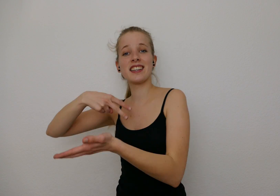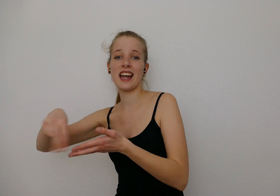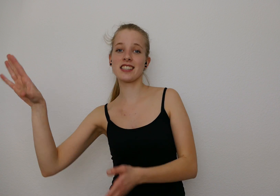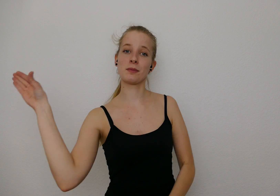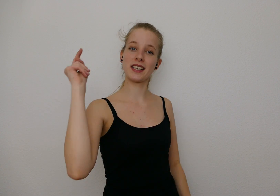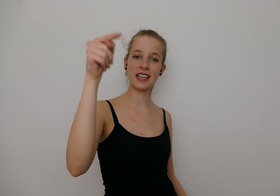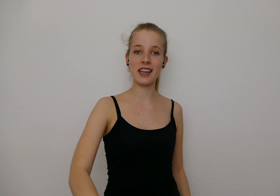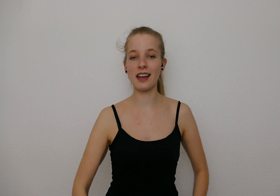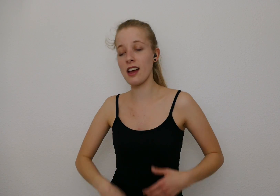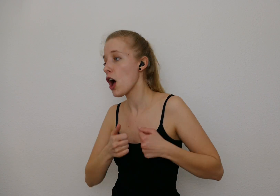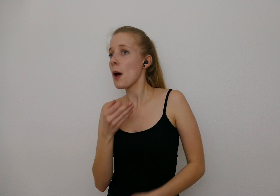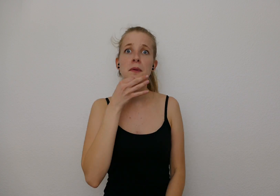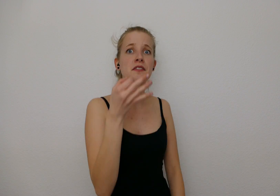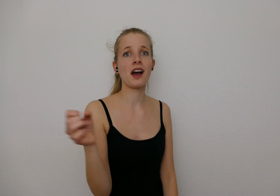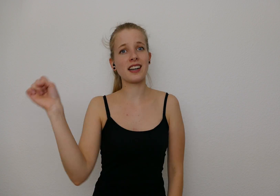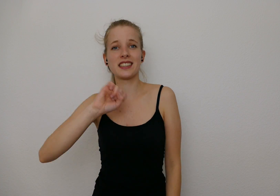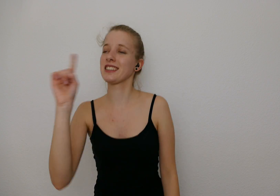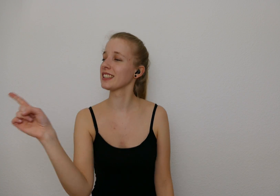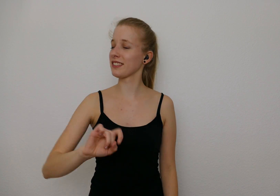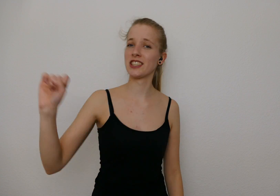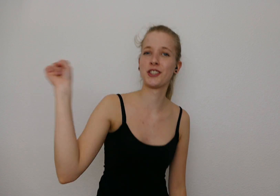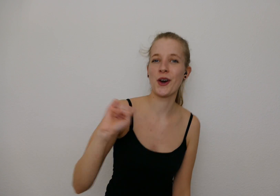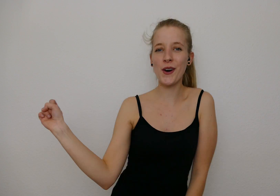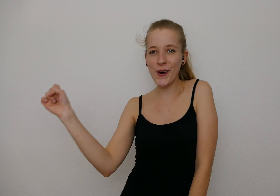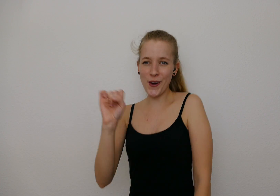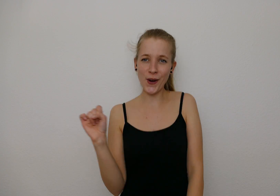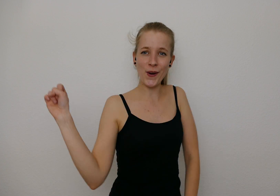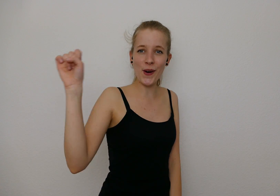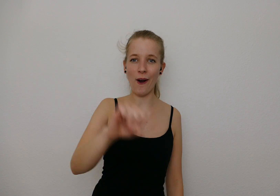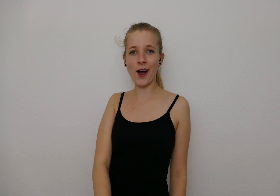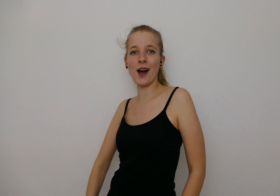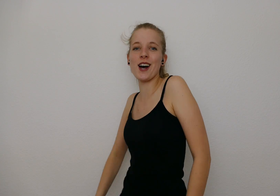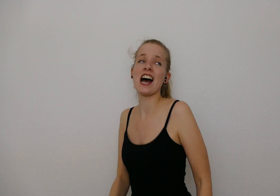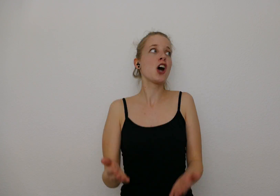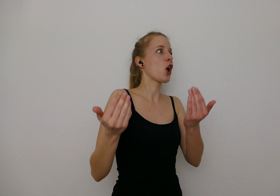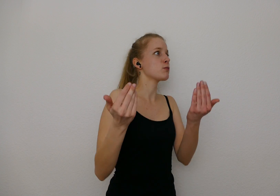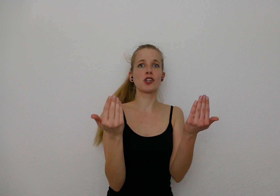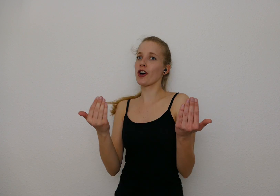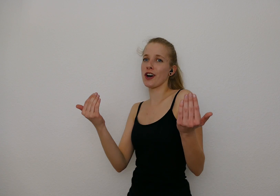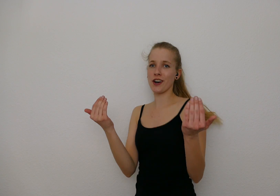Tanz mit dir Babe, frag mich wieso, komm schon,